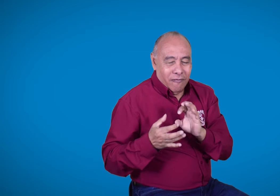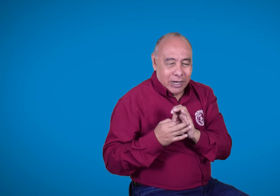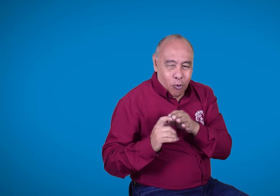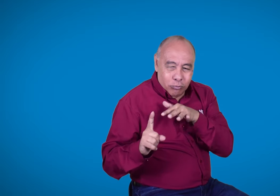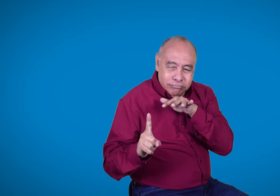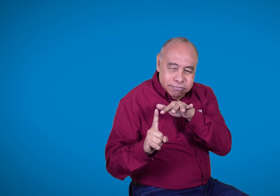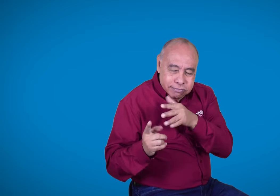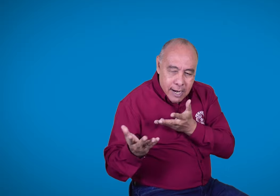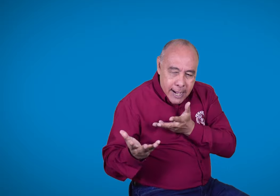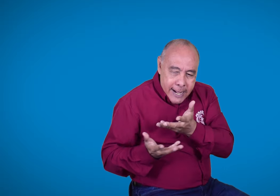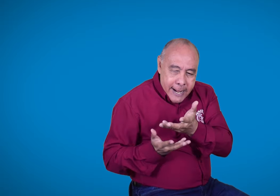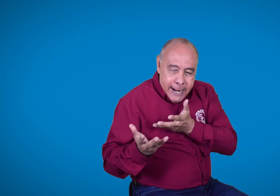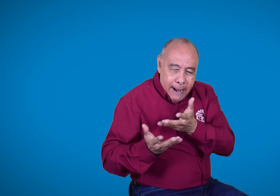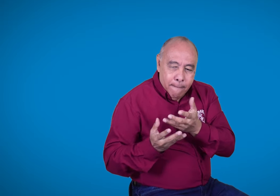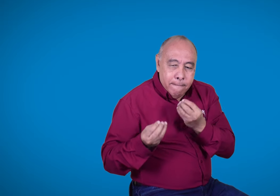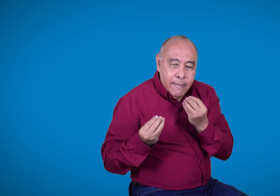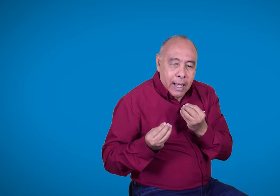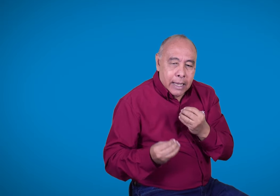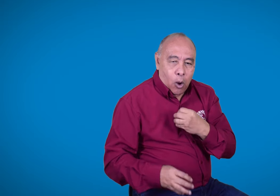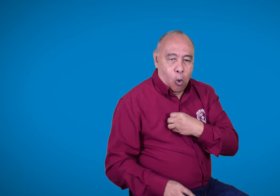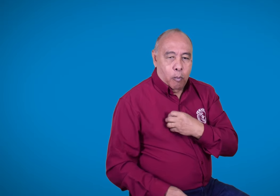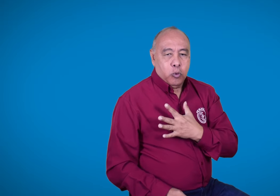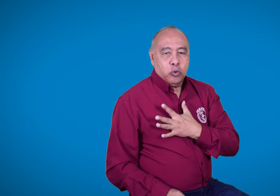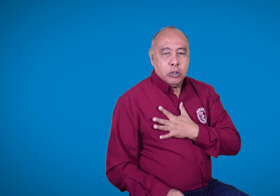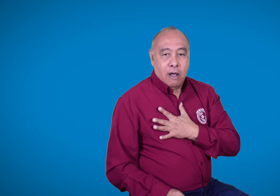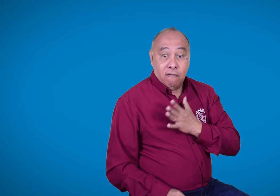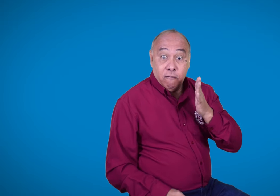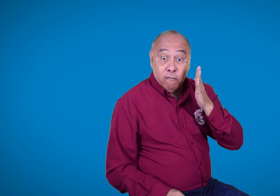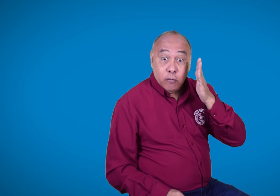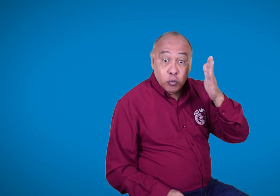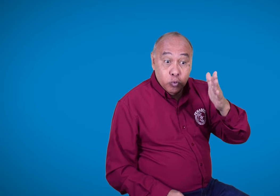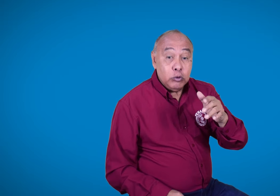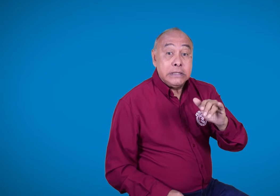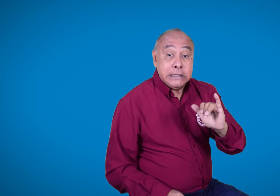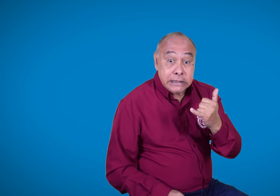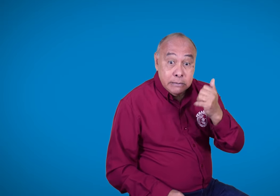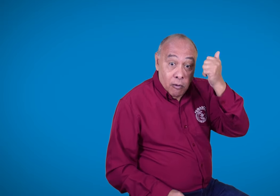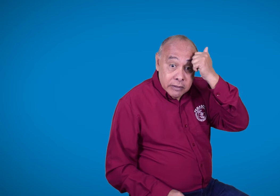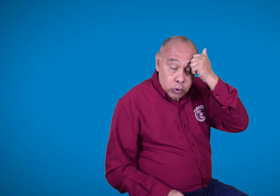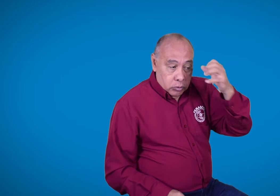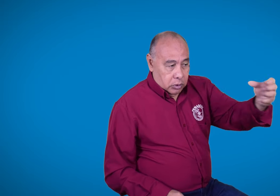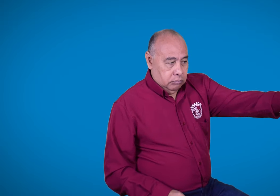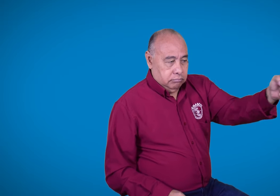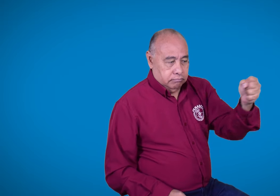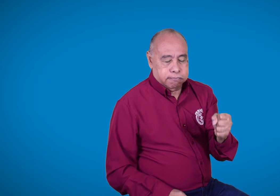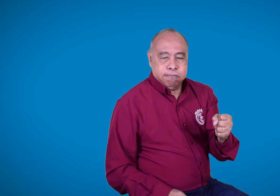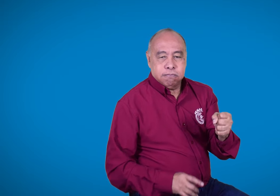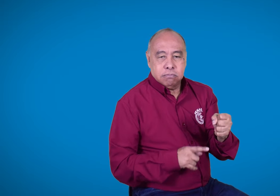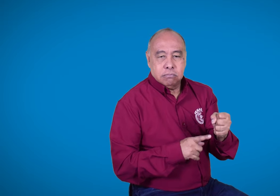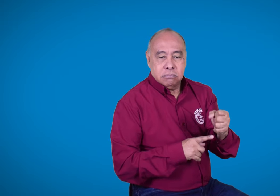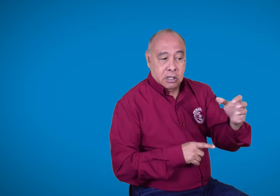donde FENASCOL está haciendo incidencia para que esta oportunidad en el futuro sea para los profesores sordos.